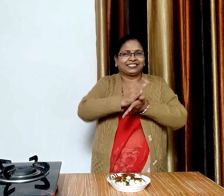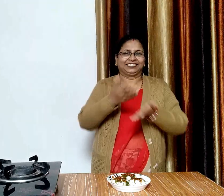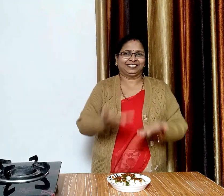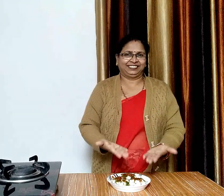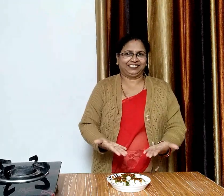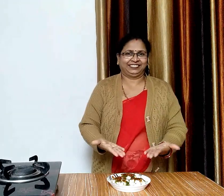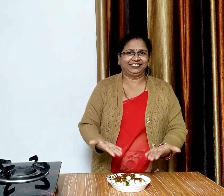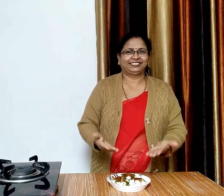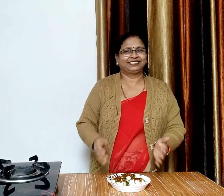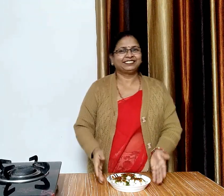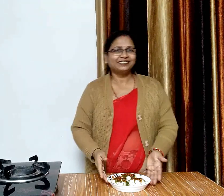आएगा